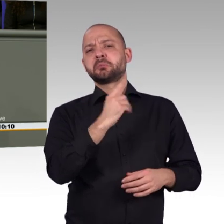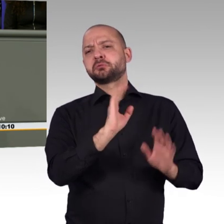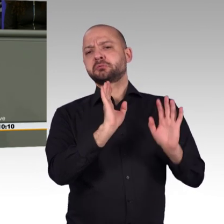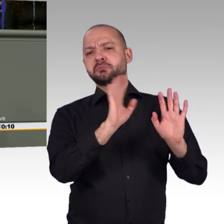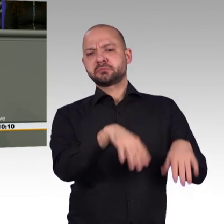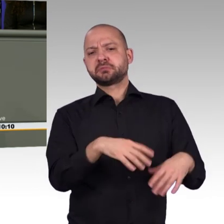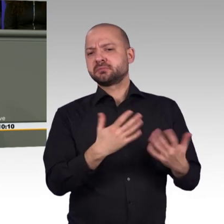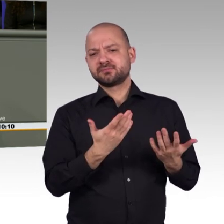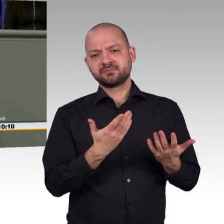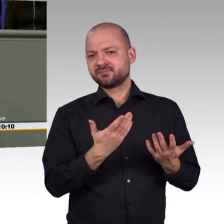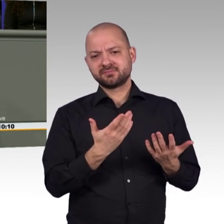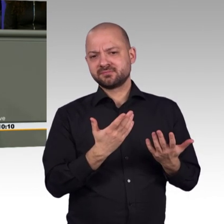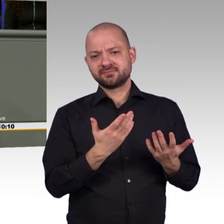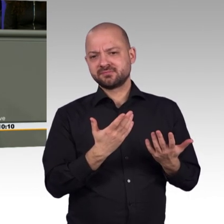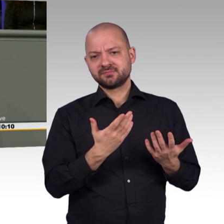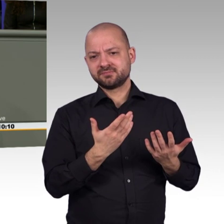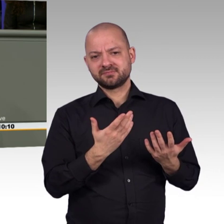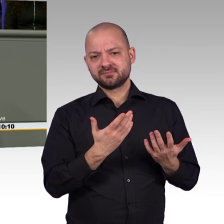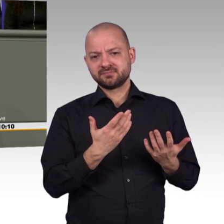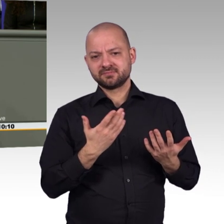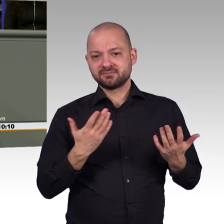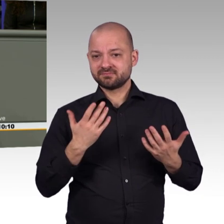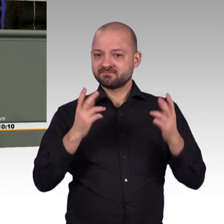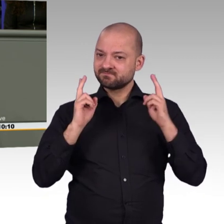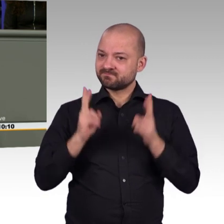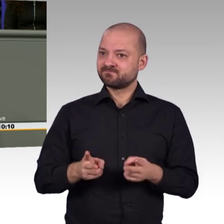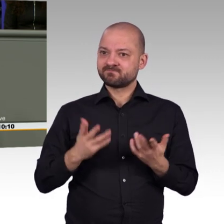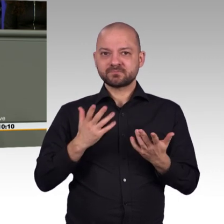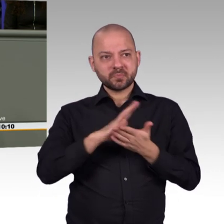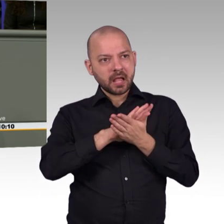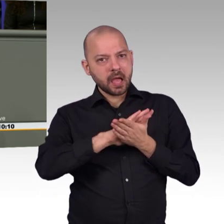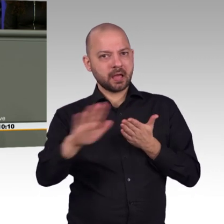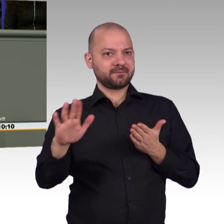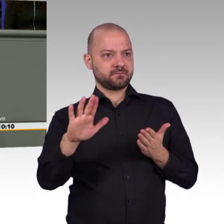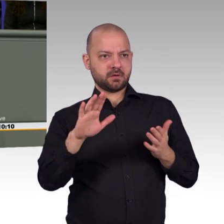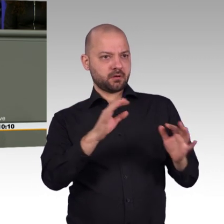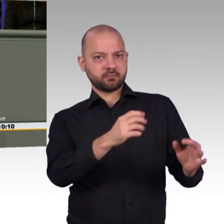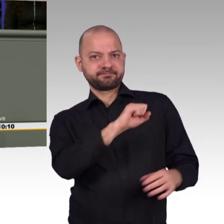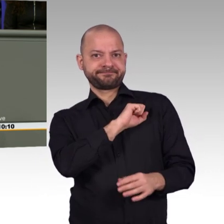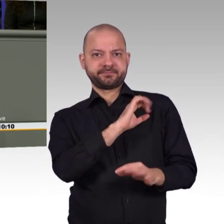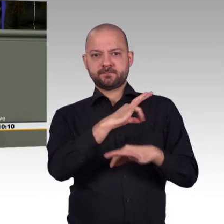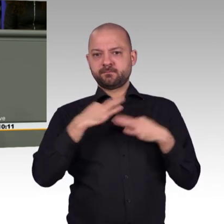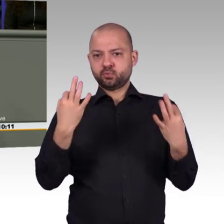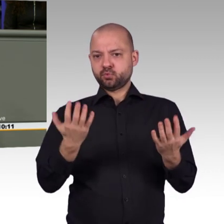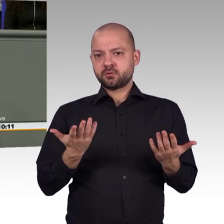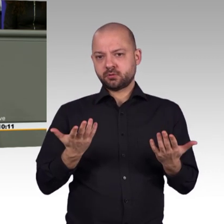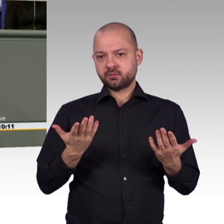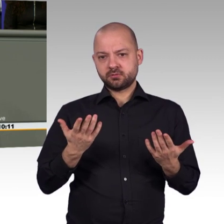alle. Aber bei all den Chancen dürfen wir zwei Punkte nicht aus den Augen verlieren. Erstens. Digitalisierung muss alle Städte und Kommunen